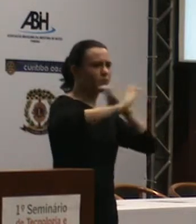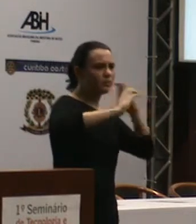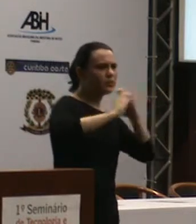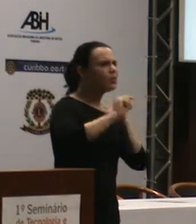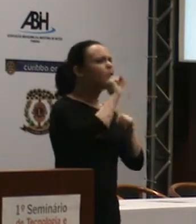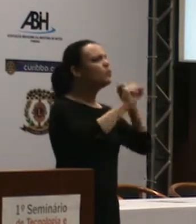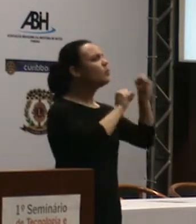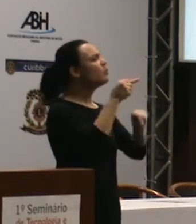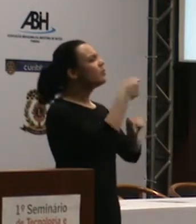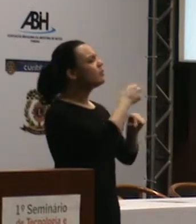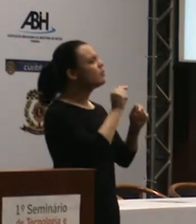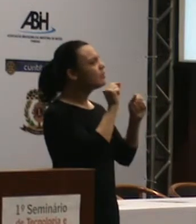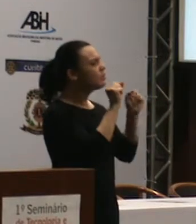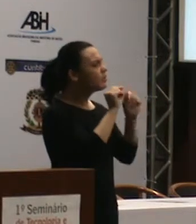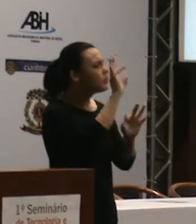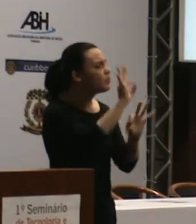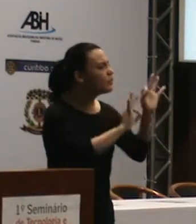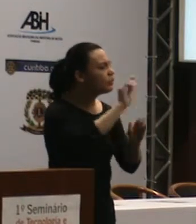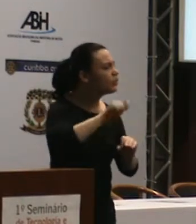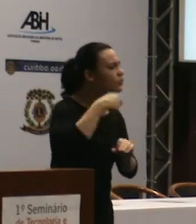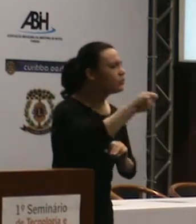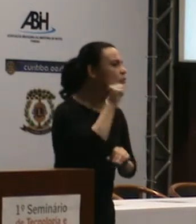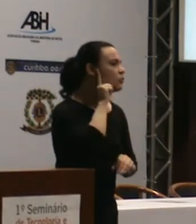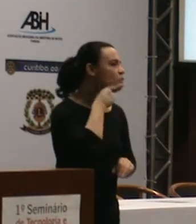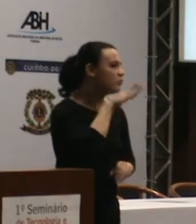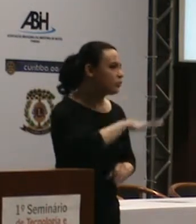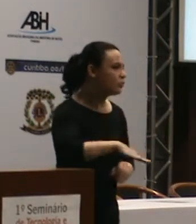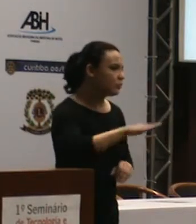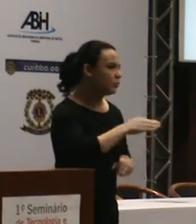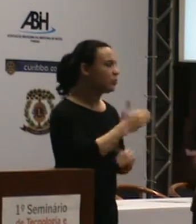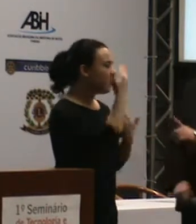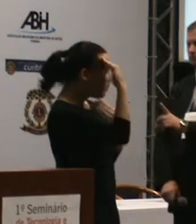Qual ferramenta que vocês estão trabalhando no momento? Obrigado pela oportunidade.